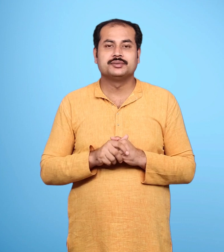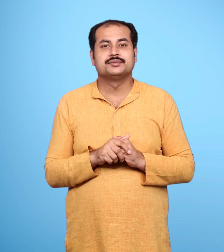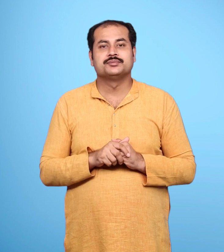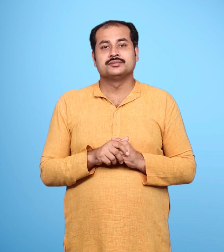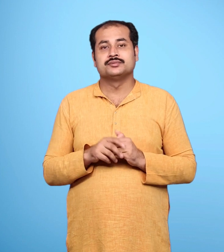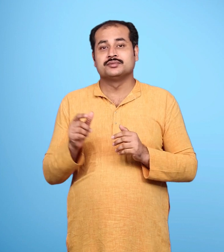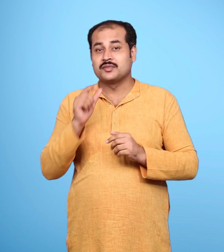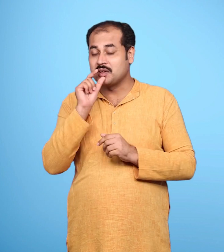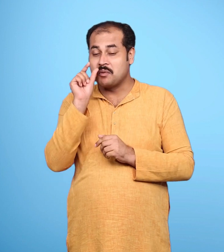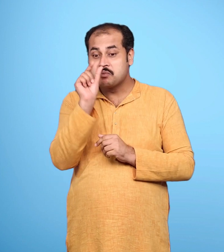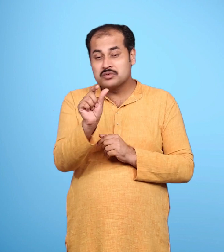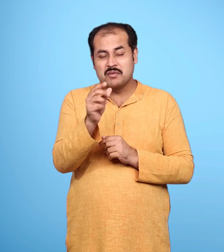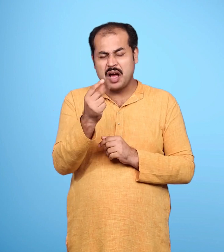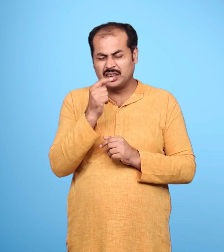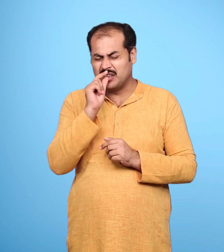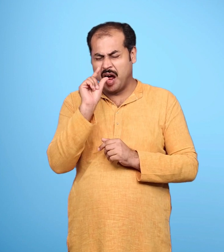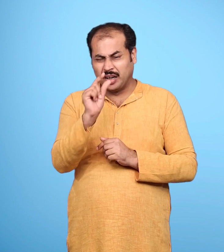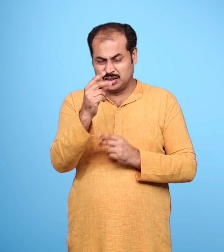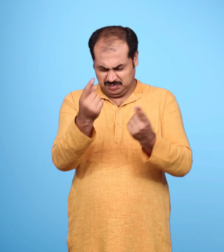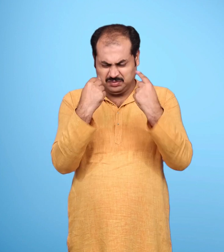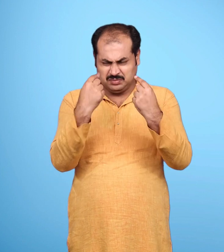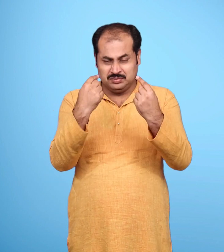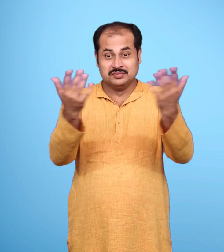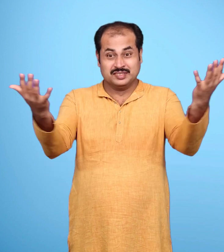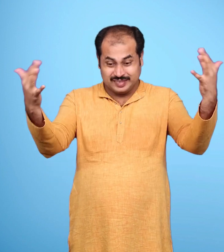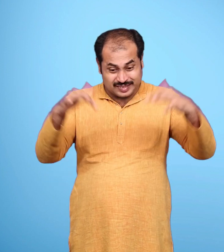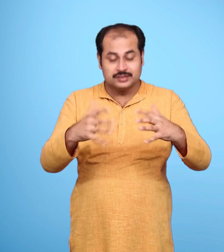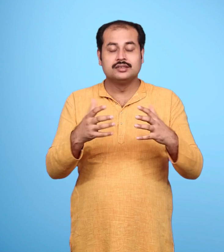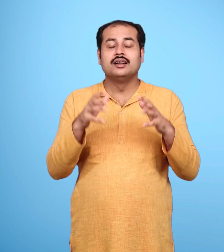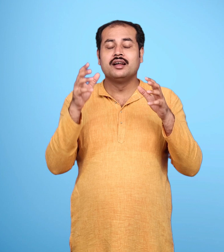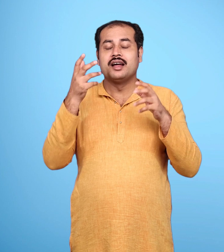उसने तत्काल अपने आठ सबसे बलिष्ट राक्षसों को बुलाया